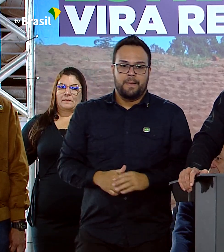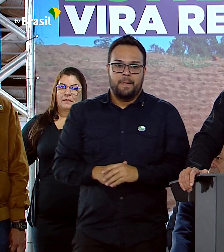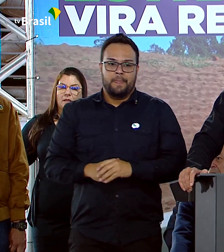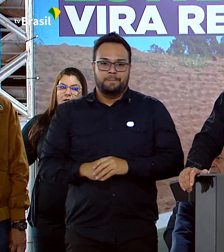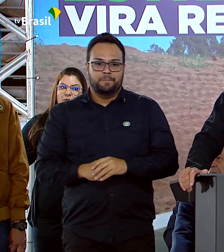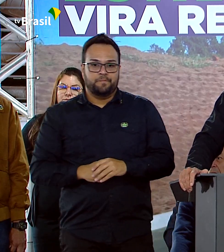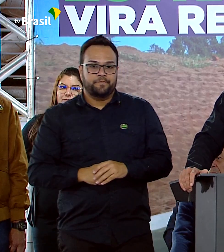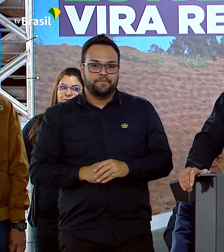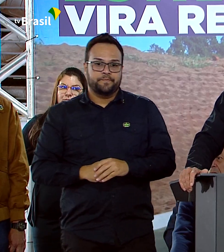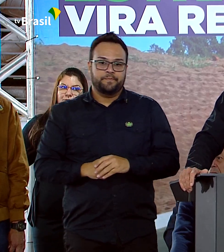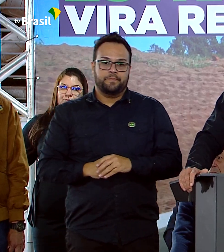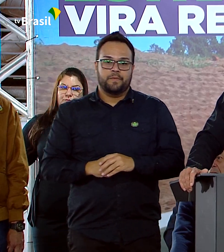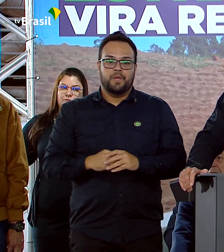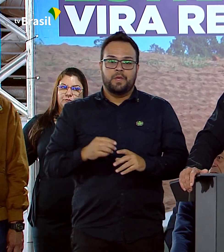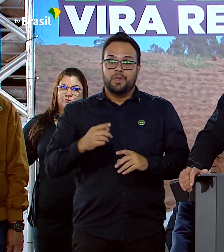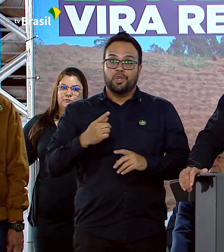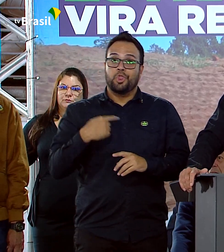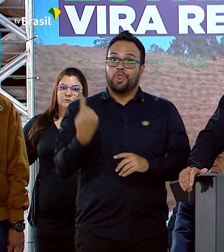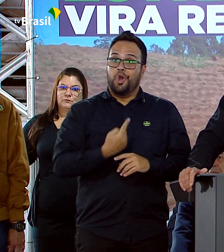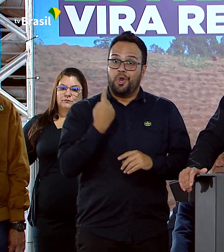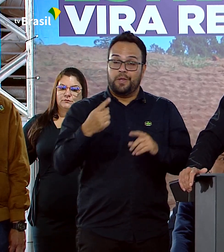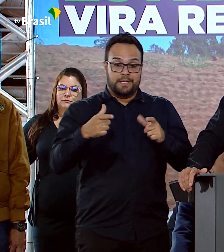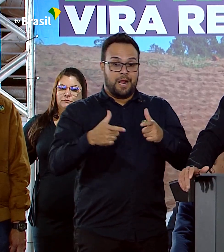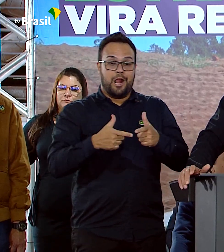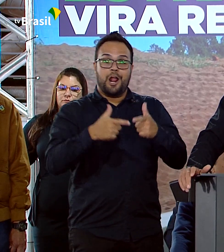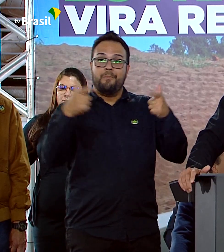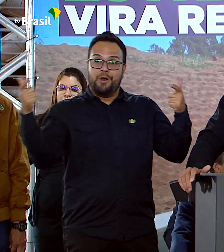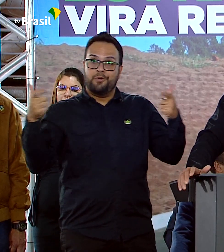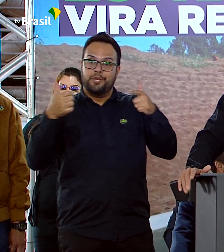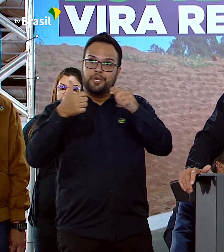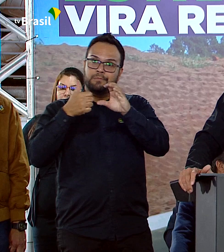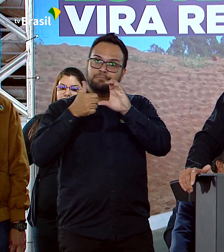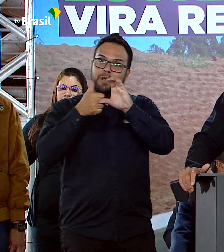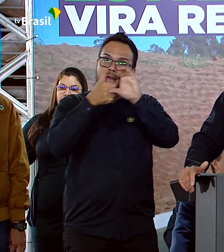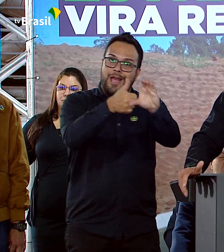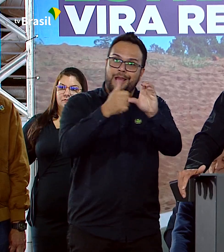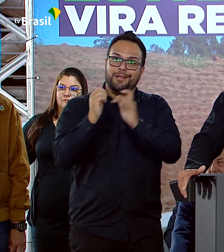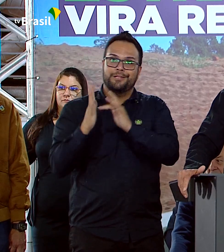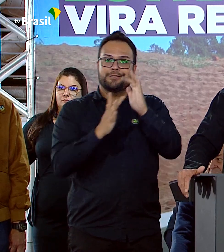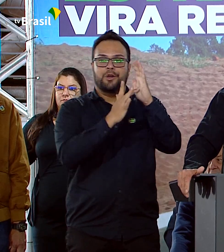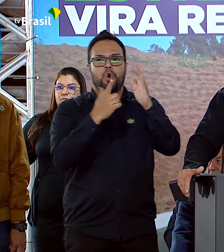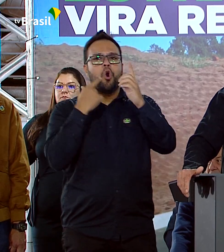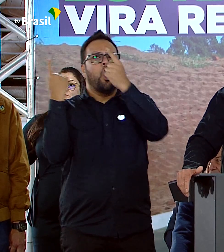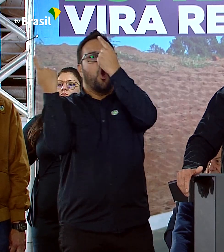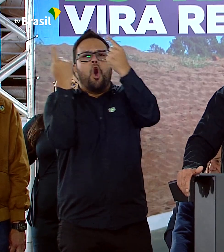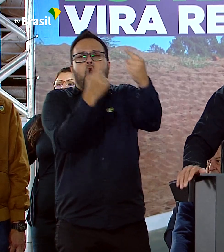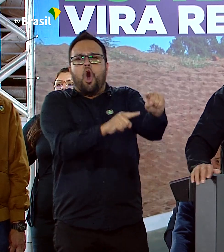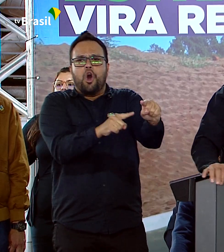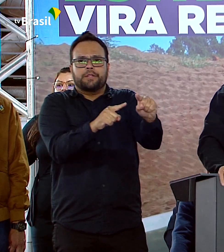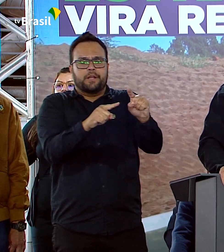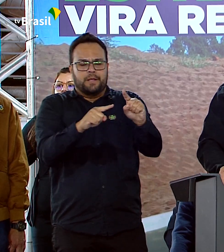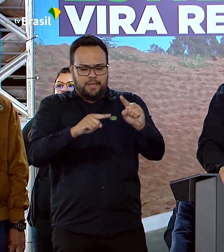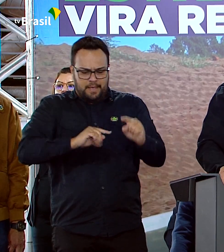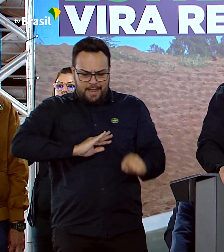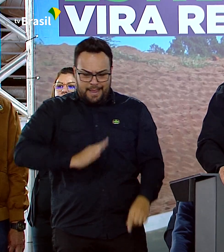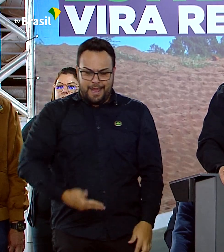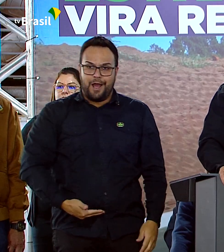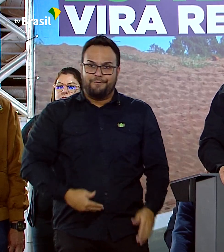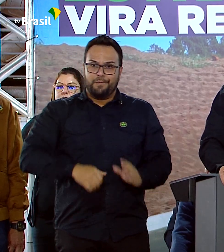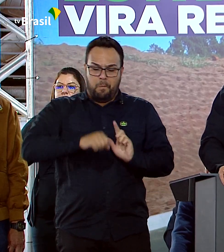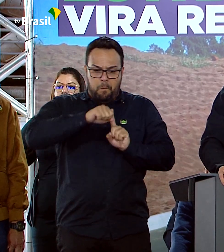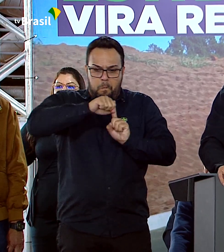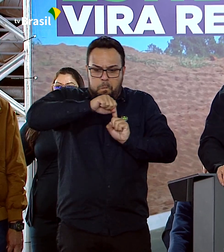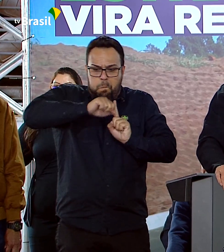Nós, a grande maioria, como cristãos, somos contra o aborto. Não queremos